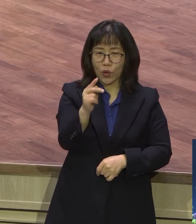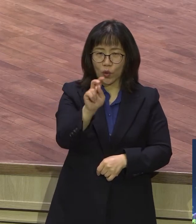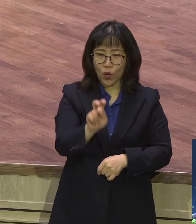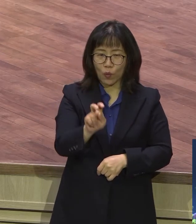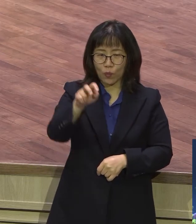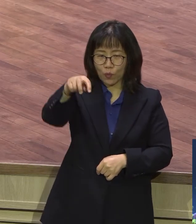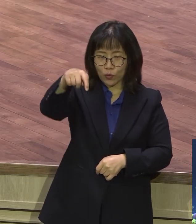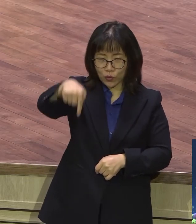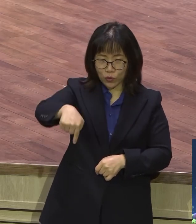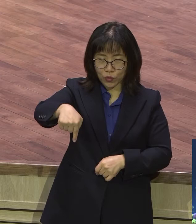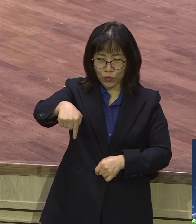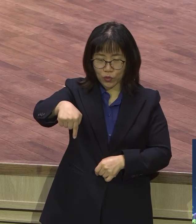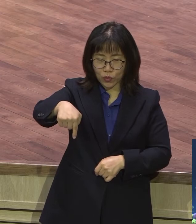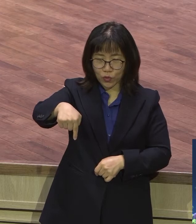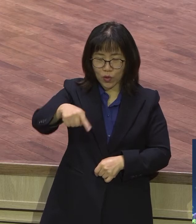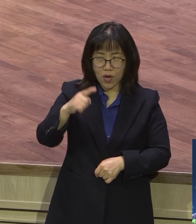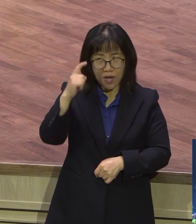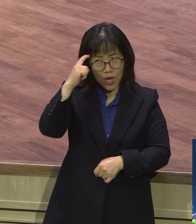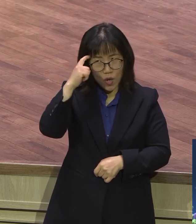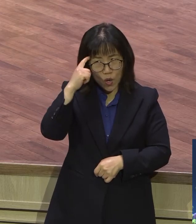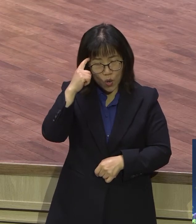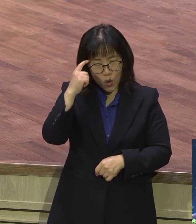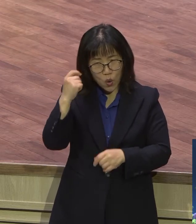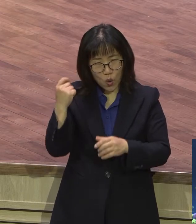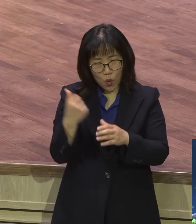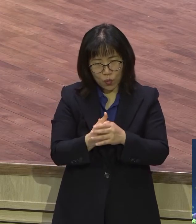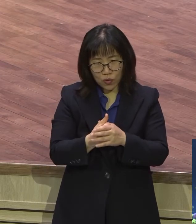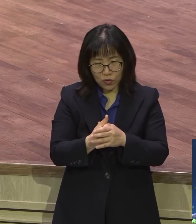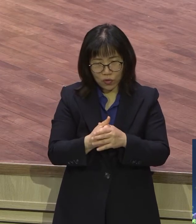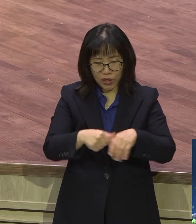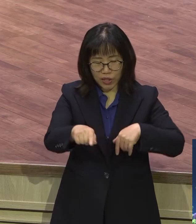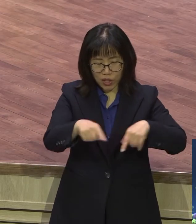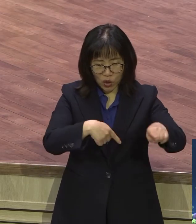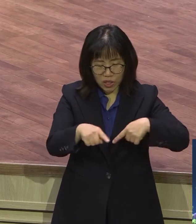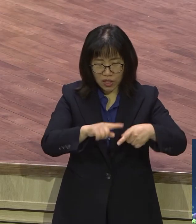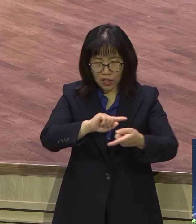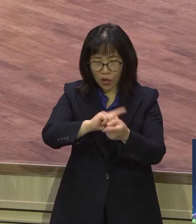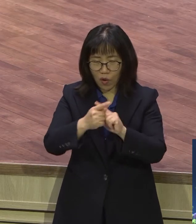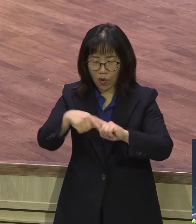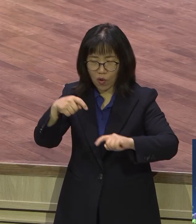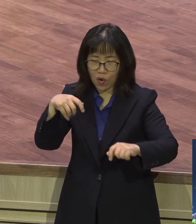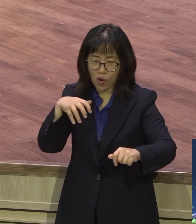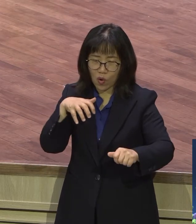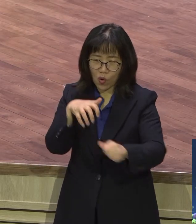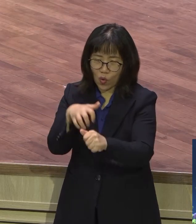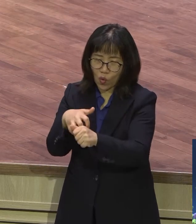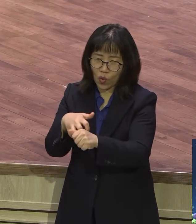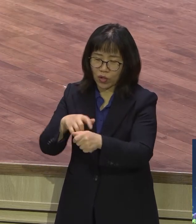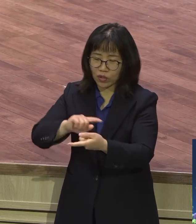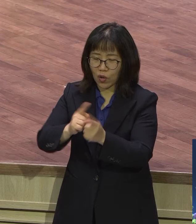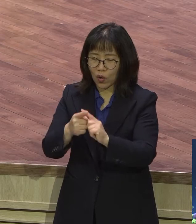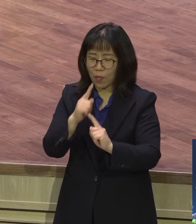서로서로를 향해서 꼼수 정치를 하고 있다고 공격을 했습니다 꼼수라는 말이 뭐요